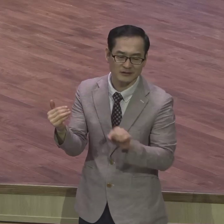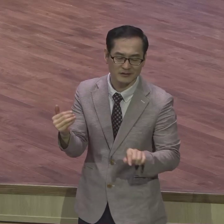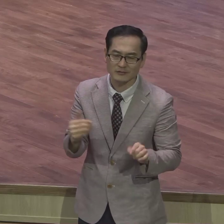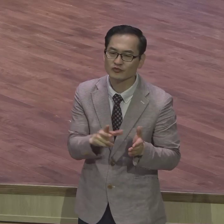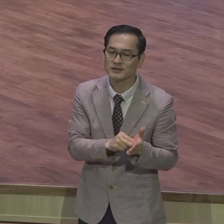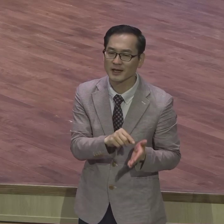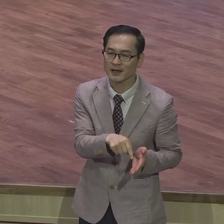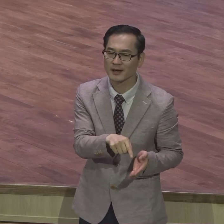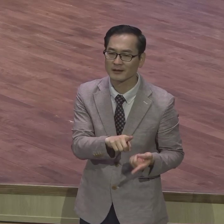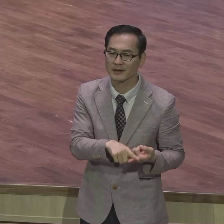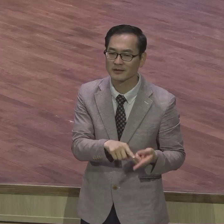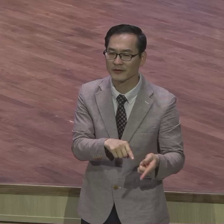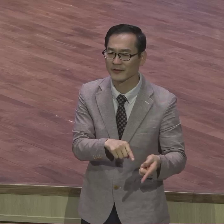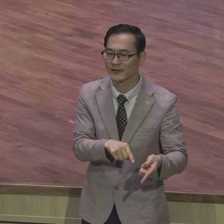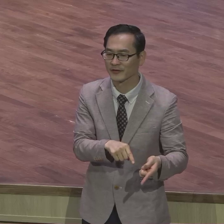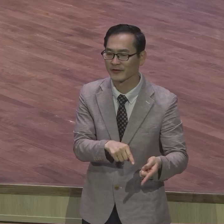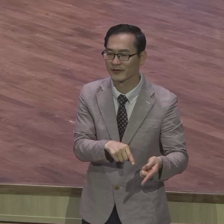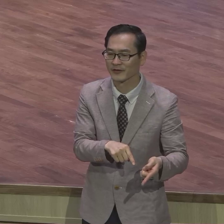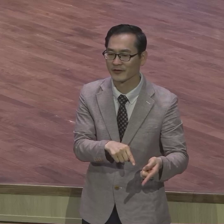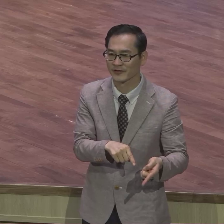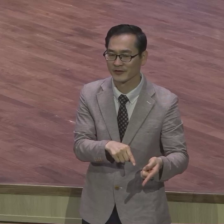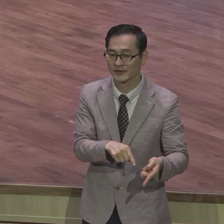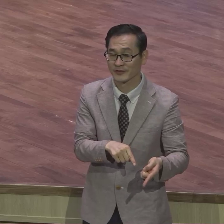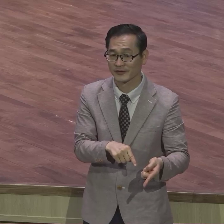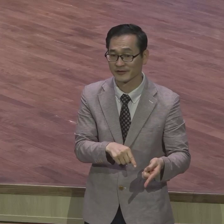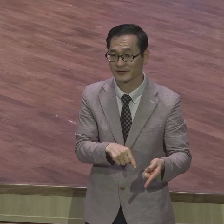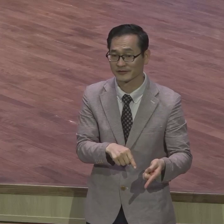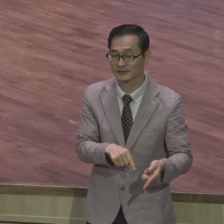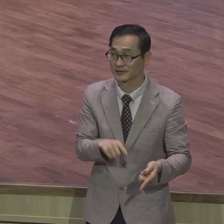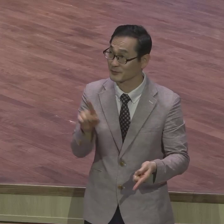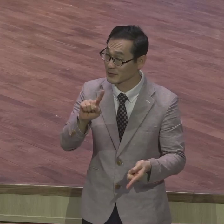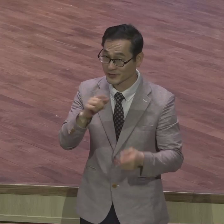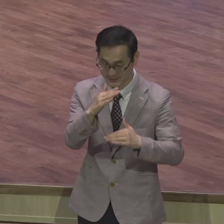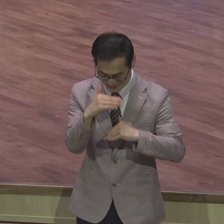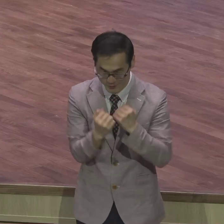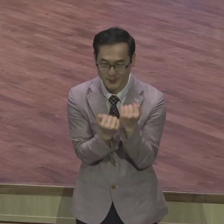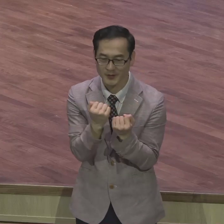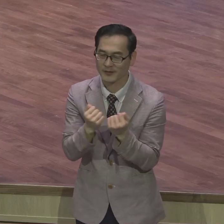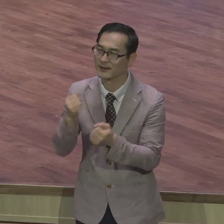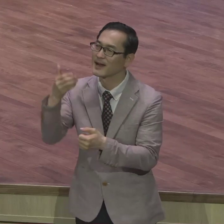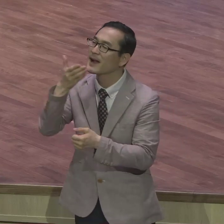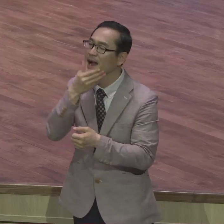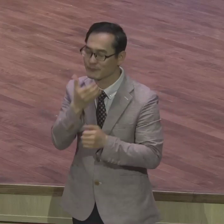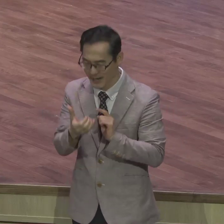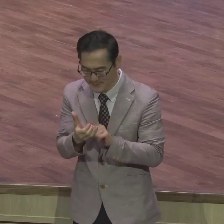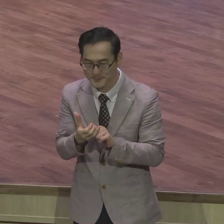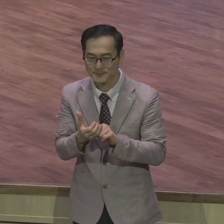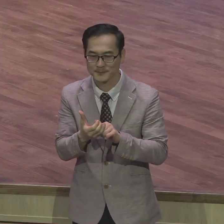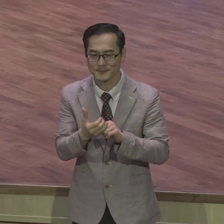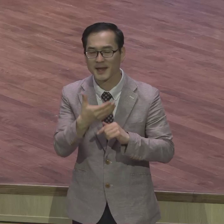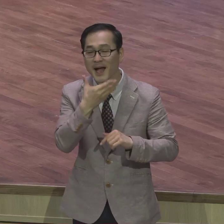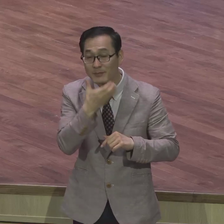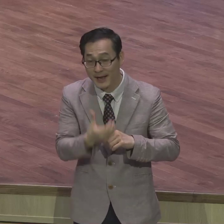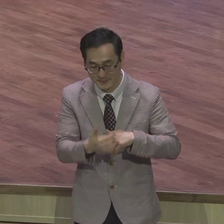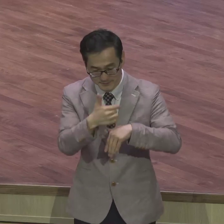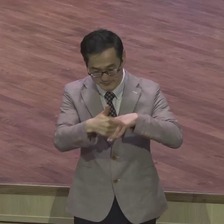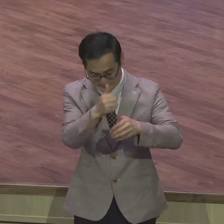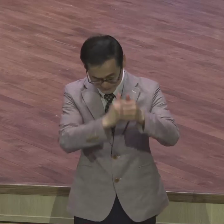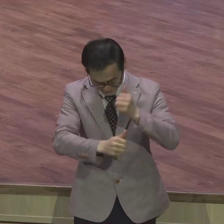이것에 대해서 하나님께서 아브라함과 그 후손들에게 복을 주시겠다고 약속한 이